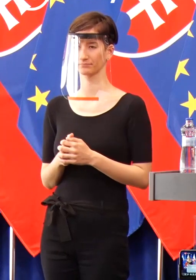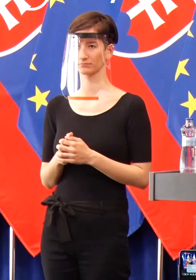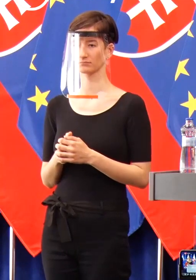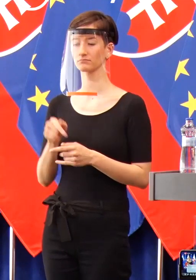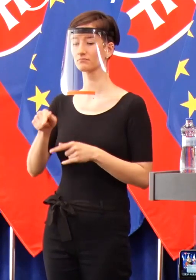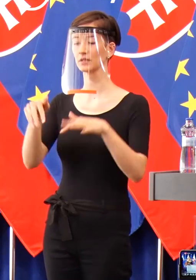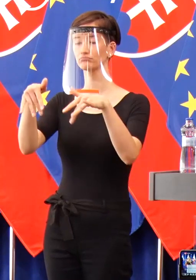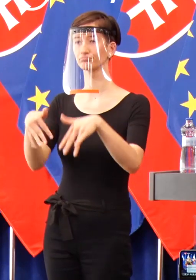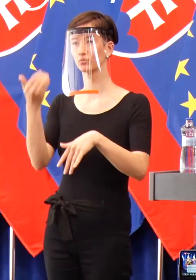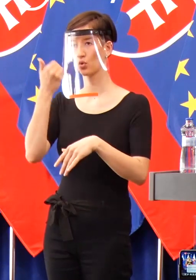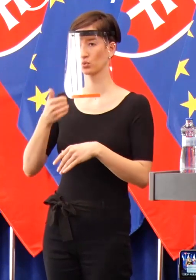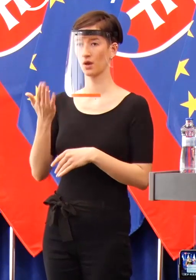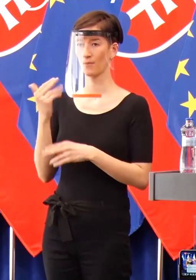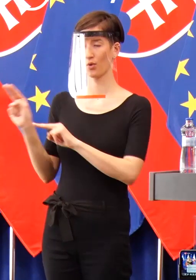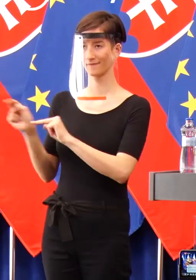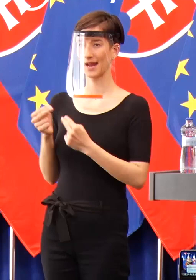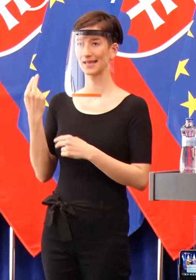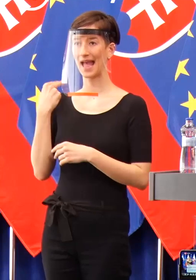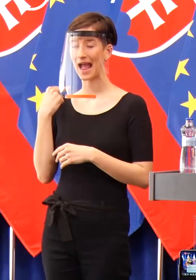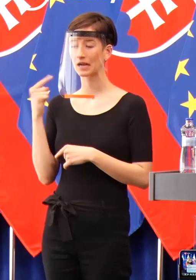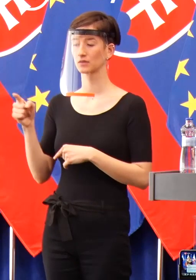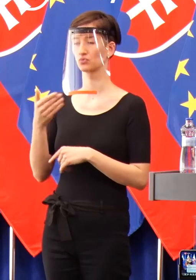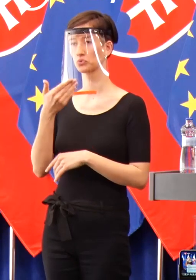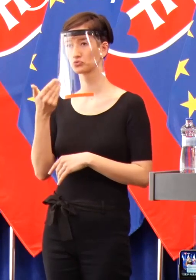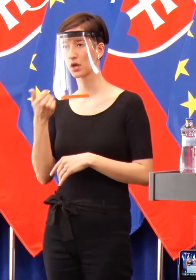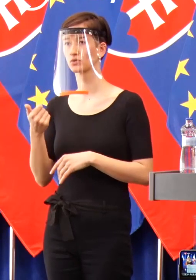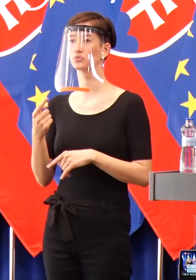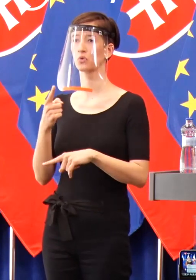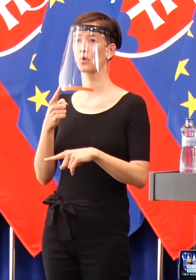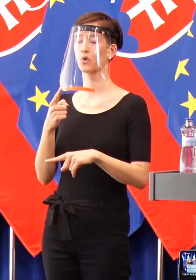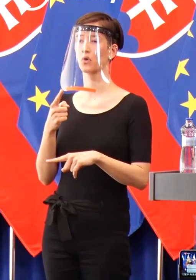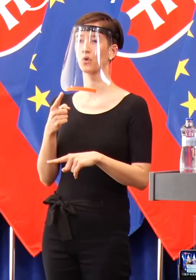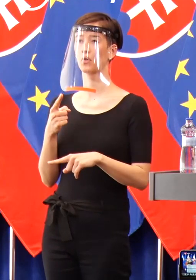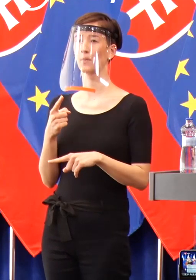medzi nimi ľudia, ktorí sa vrátili z Anglicka, z Českej republiky a dokonca aj z Maroka.